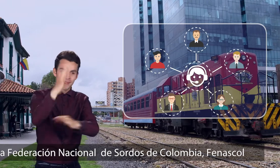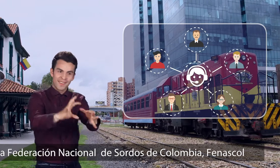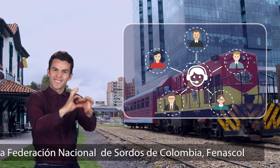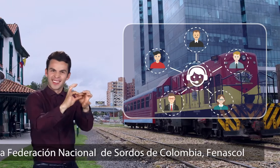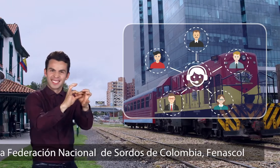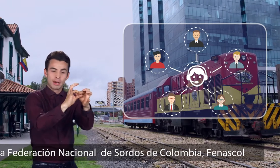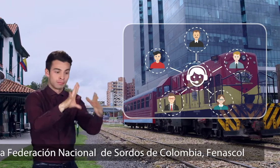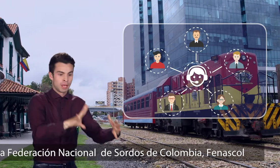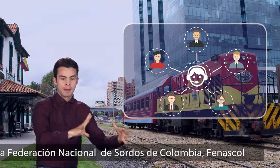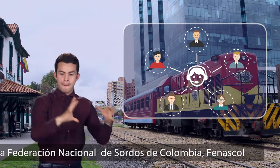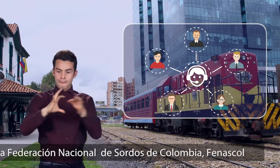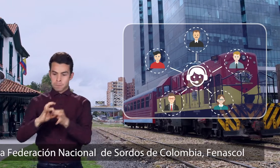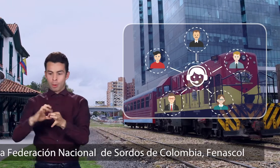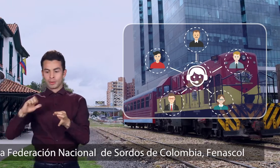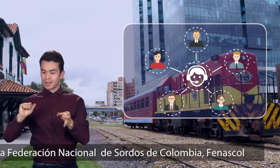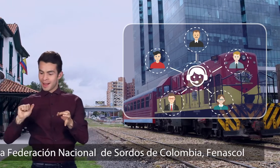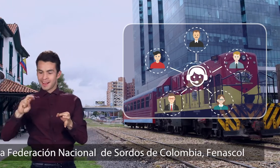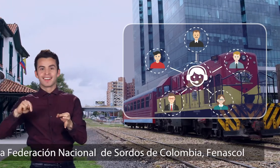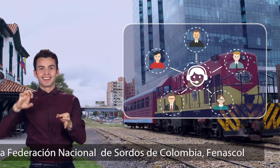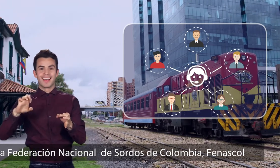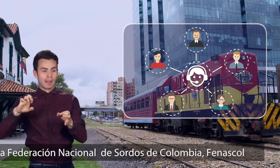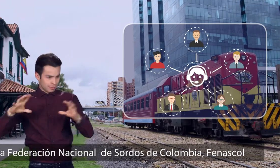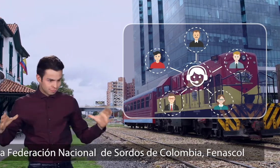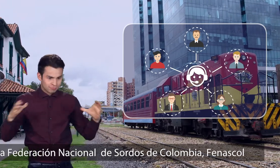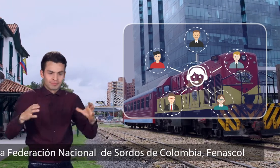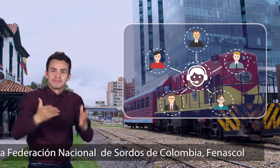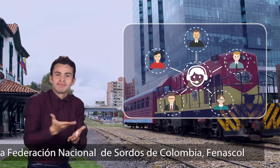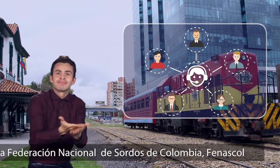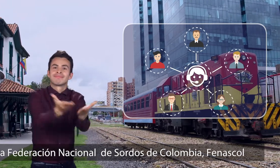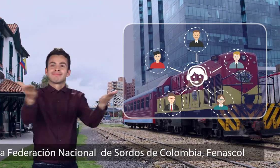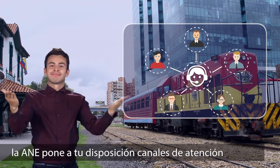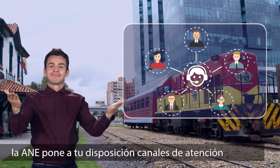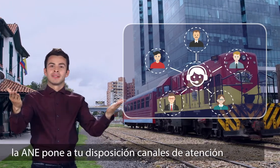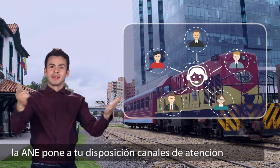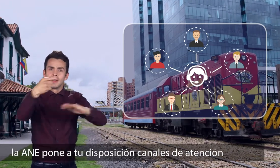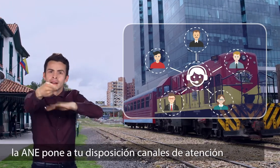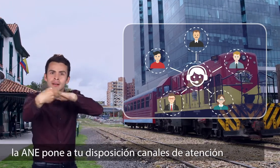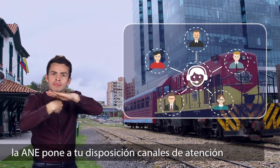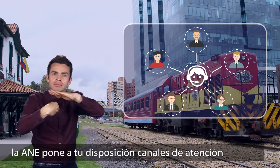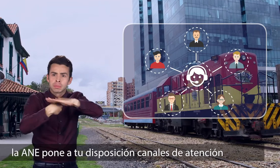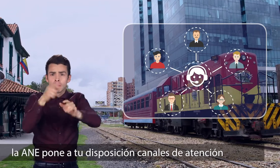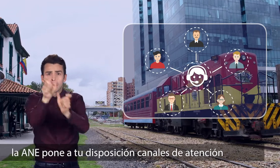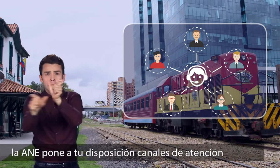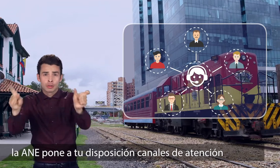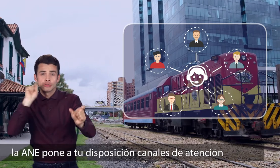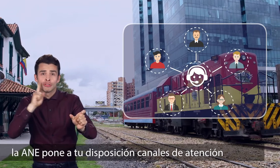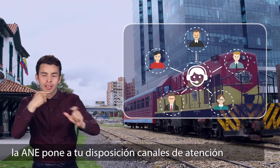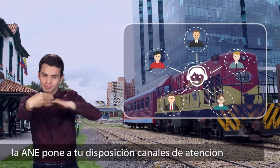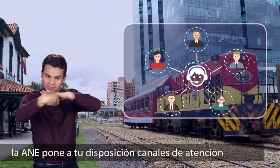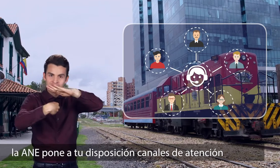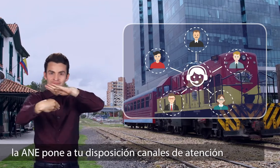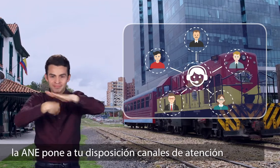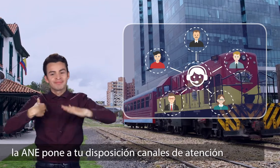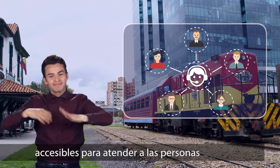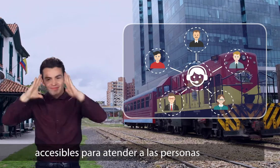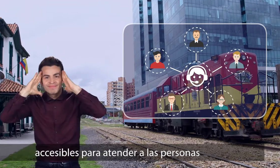y la Federación Nacional de Sordos de Colombia, FENASCOL, la ANE, pone a tu disposición canales de atención